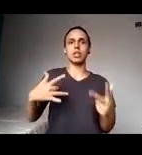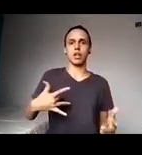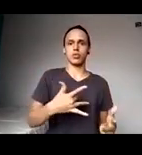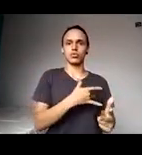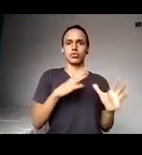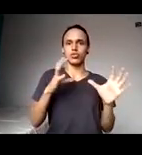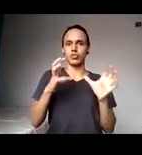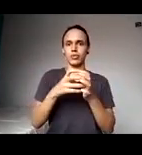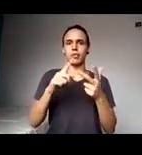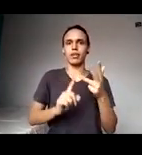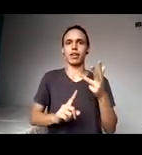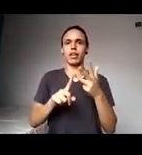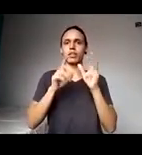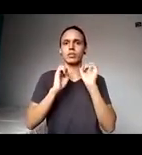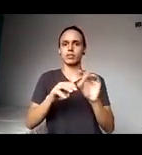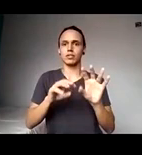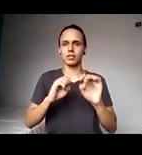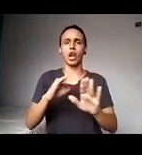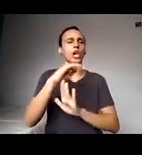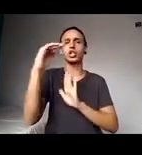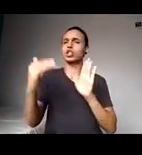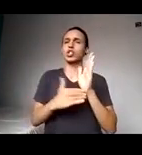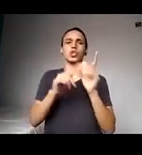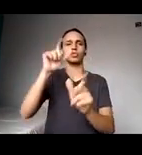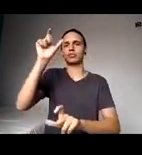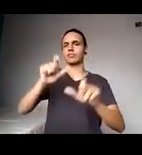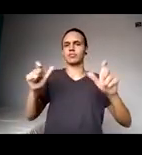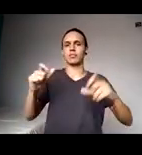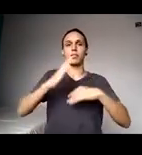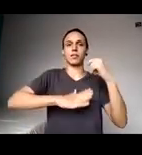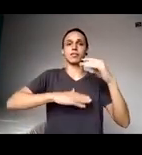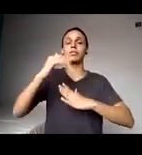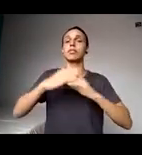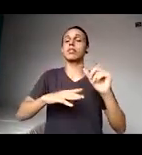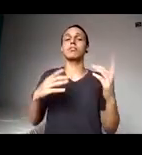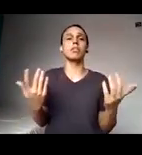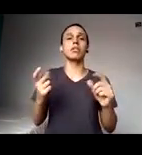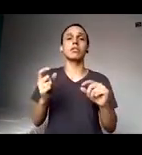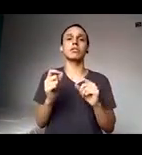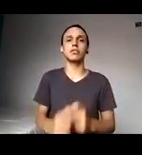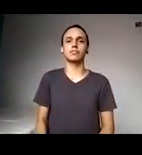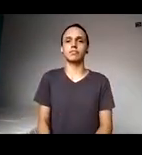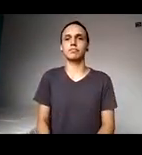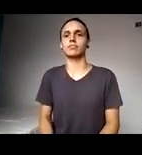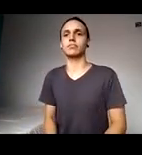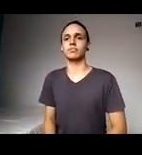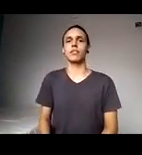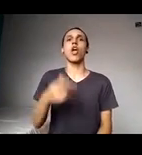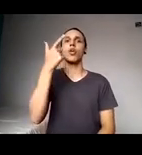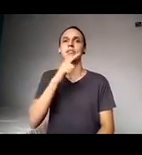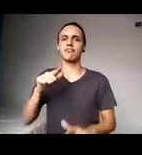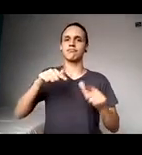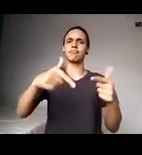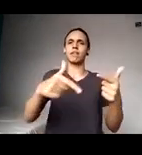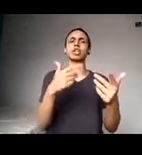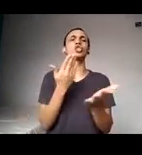educação, com todos os profissionais, para fazer um, eu não diria um estudo de caso, eu tenho usado muita